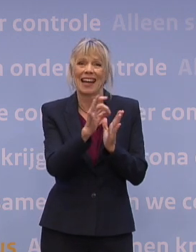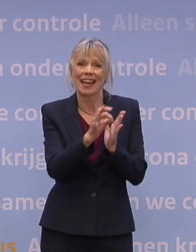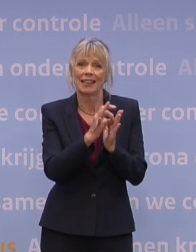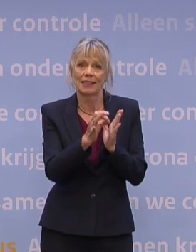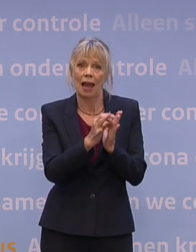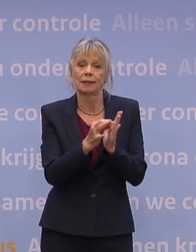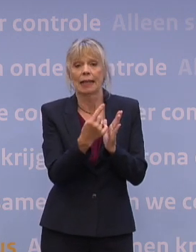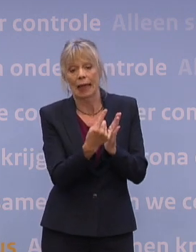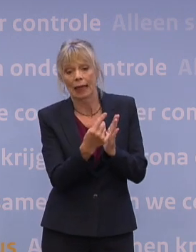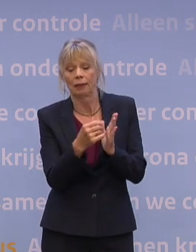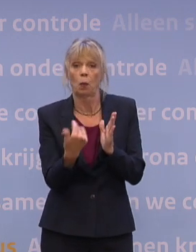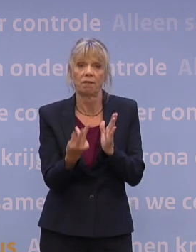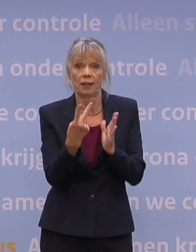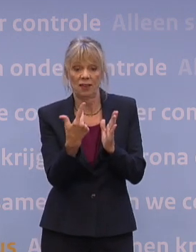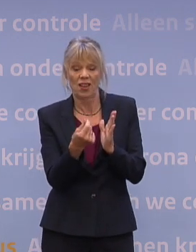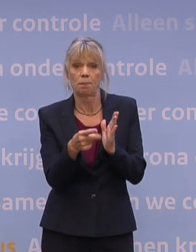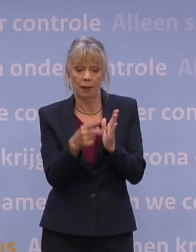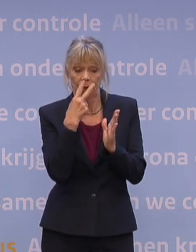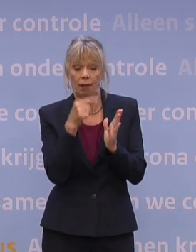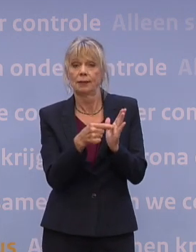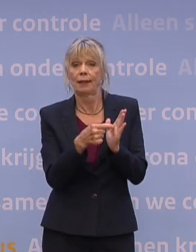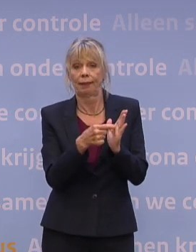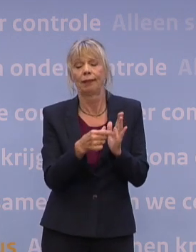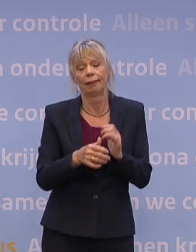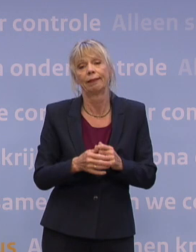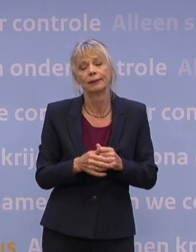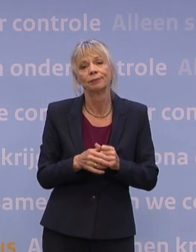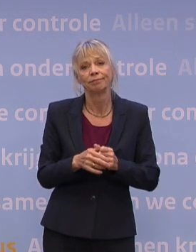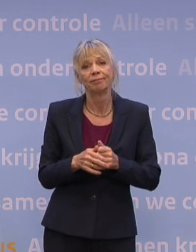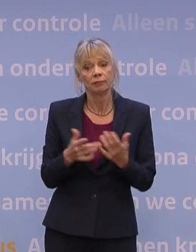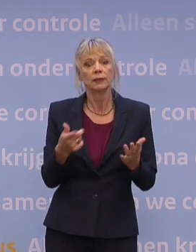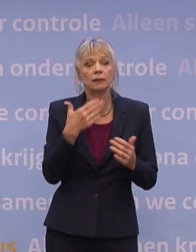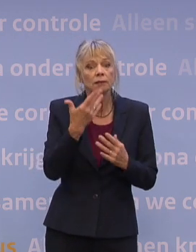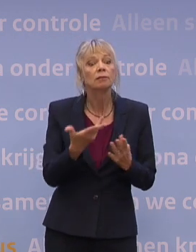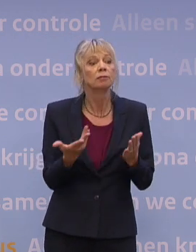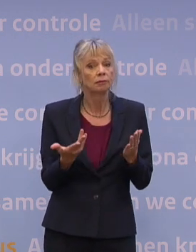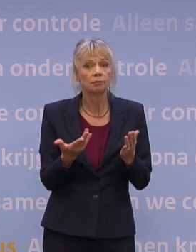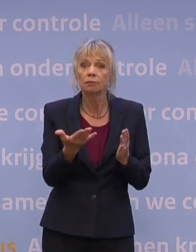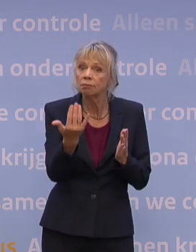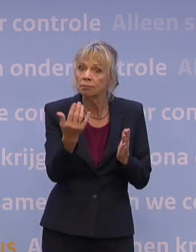Dus die mensen, daar zullen allerlei inhaalacties ook op worden gedaan. Van, wat is er aan de hand? En kom hem eens halen.